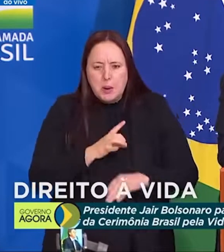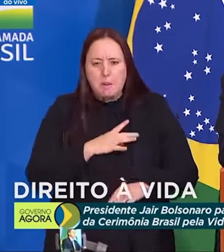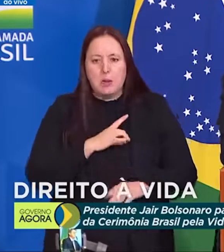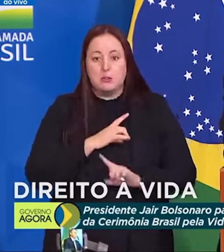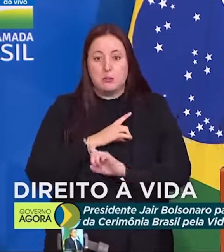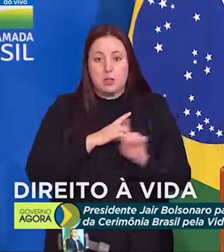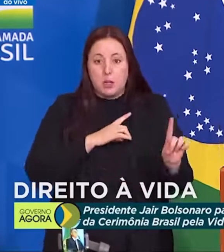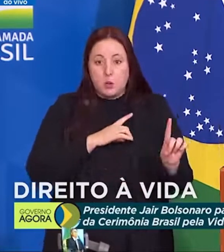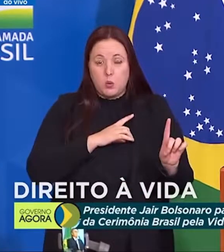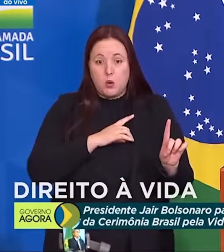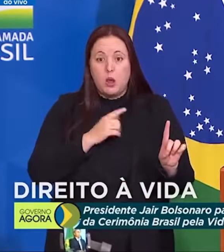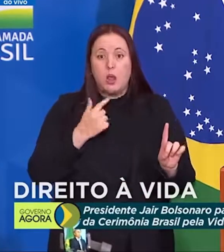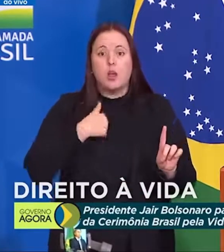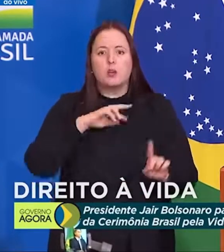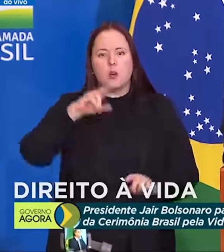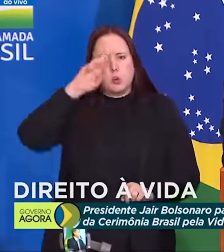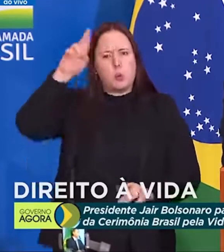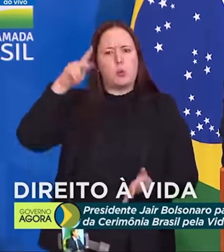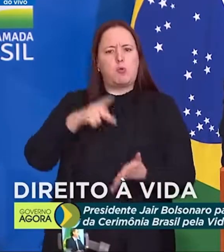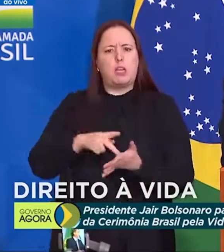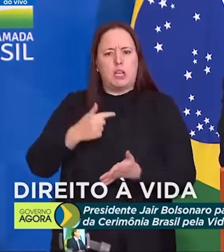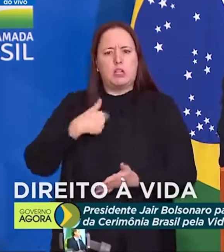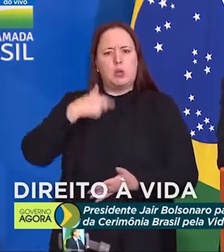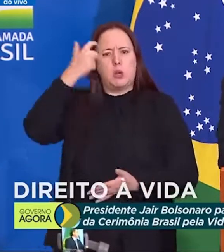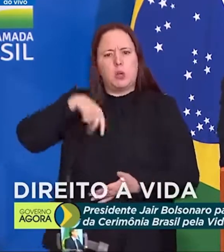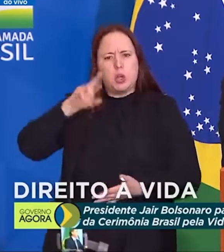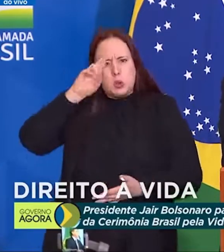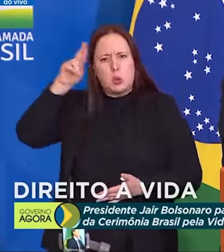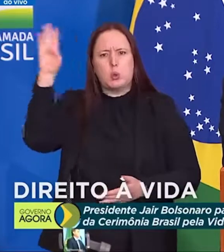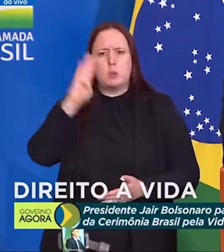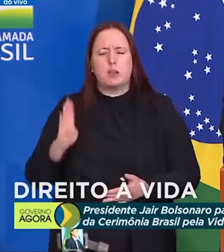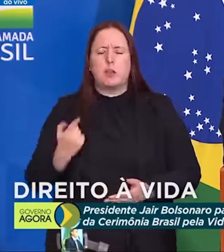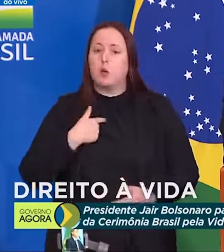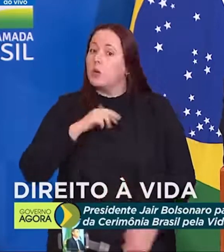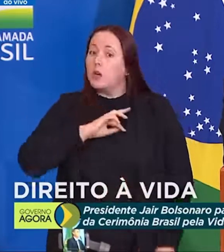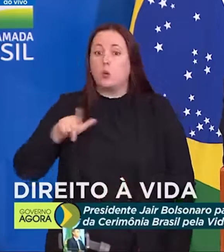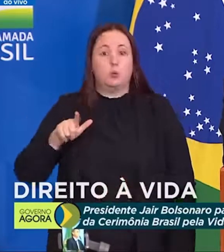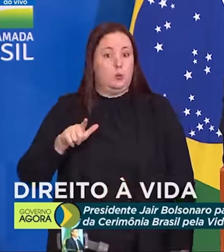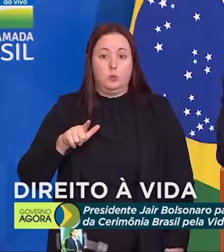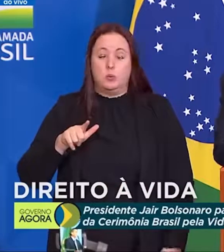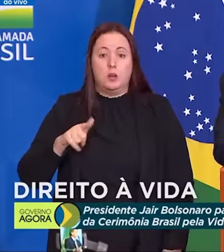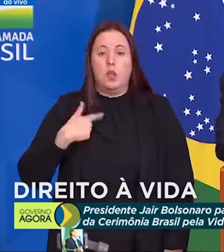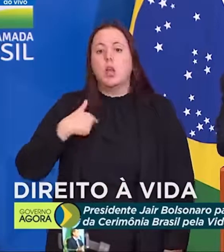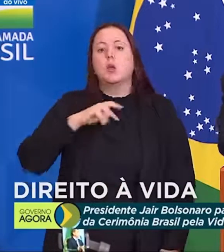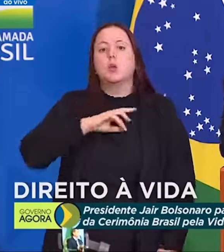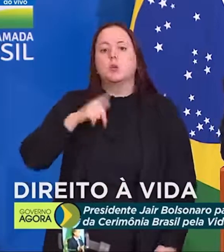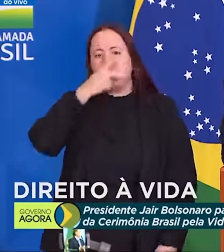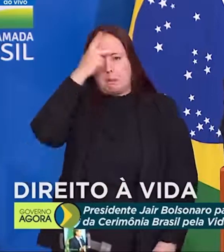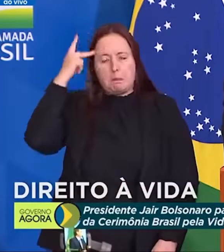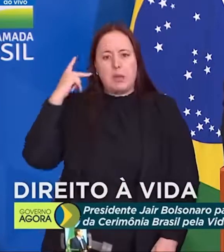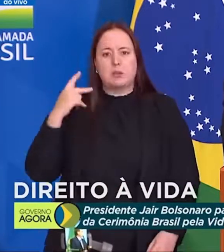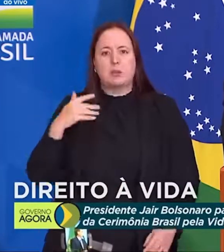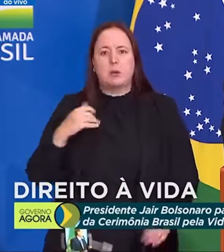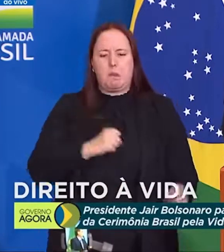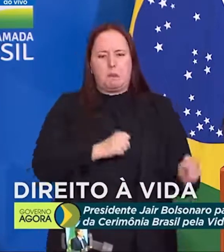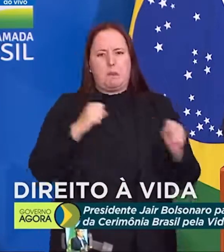Eu não sou dono da verdade nem dono do Brasil. Eu não sou a pessoa mais poderosa. Eu não sou